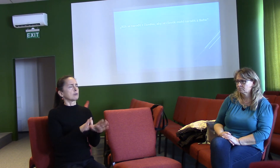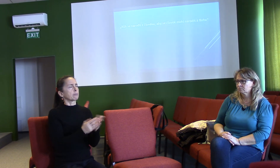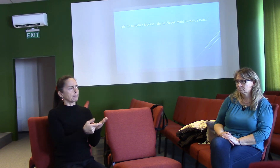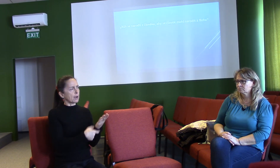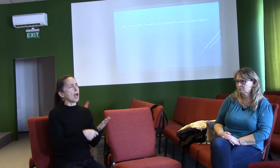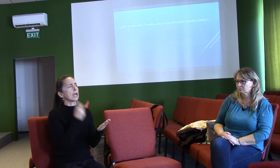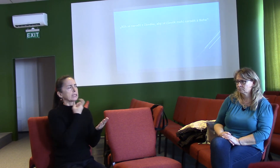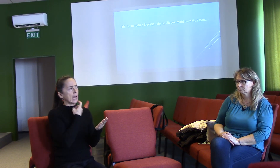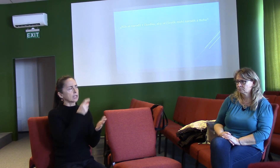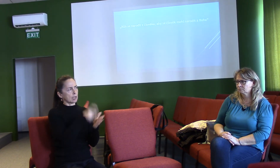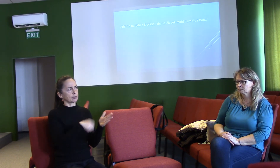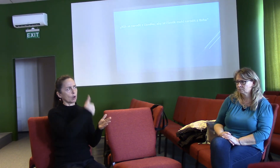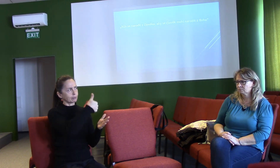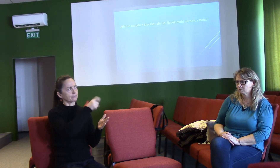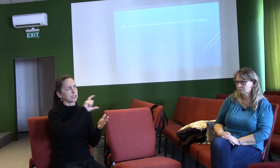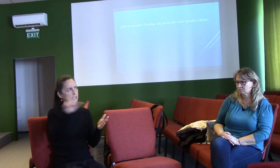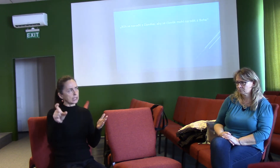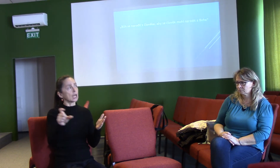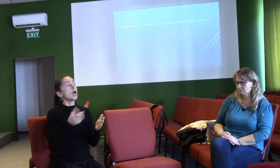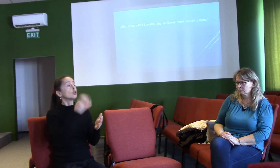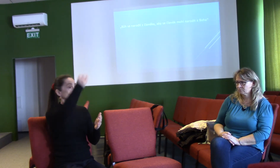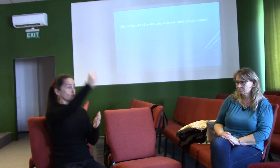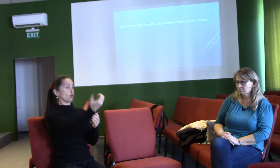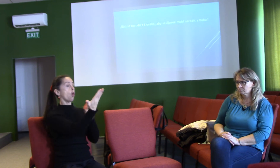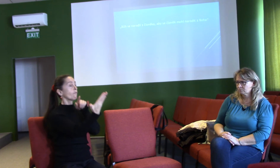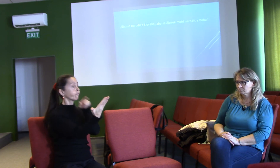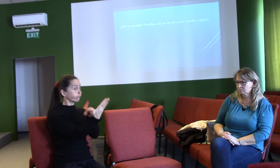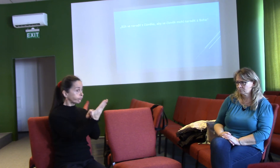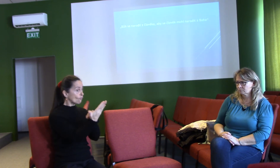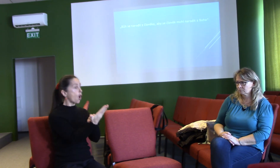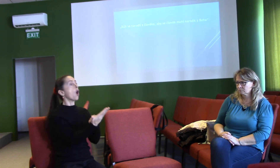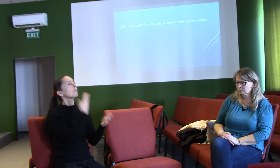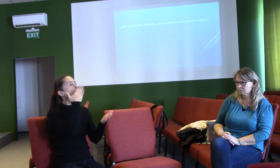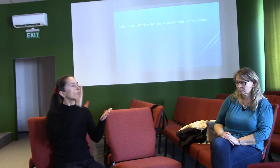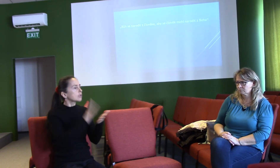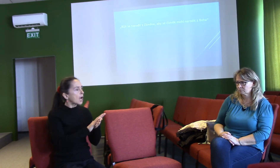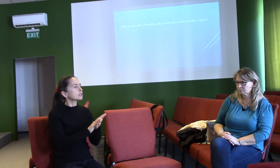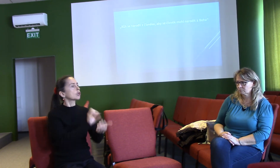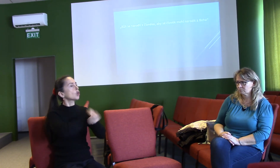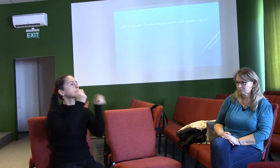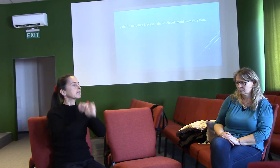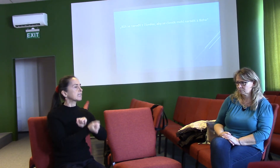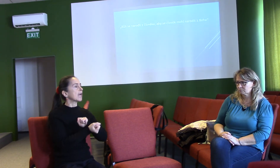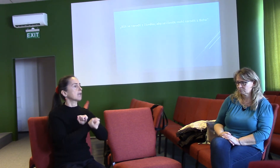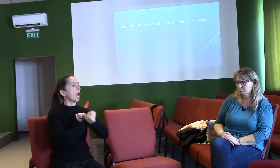slovo se stalo tělem. Teď jsem nedávno četl takový krásný výrok.